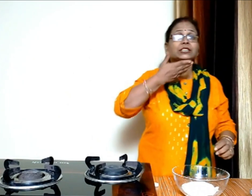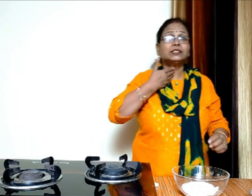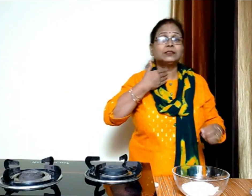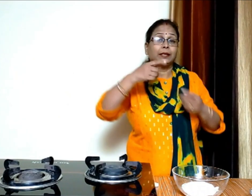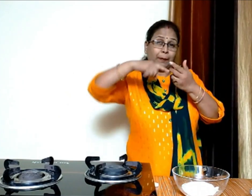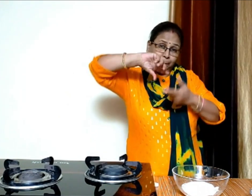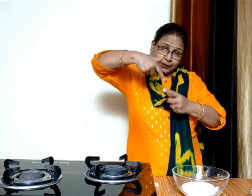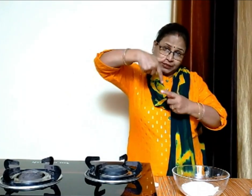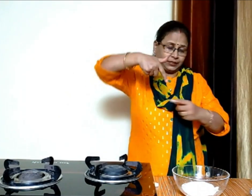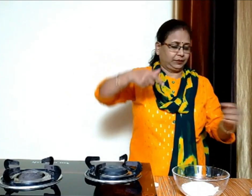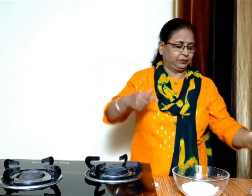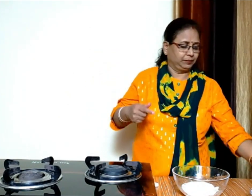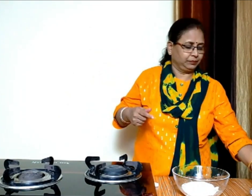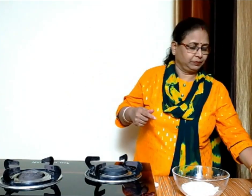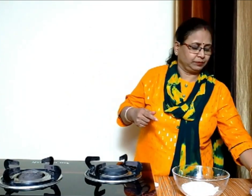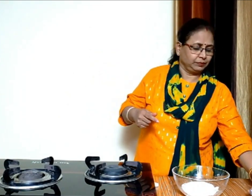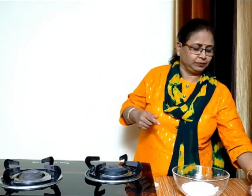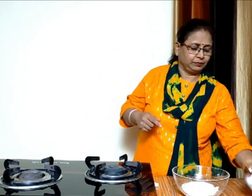अब इसमें आधा कप पिसी हुई चीनी डालेंगे